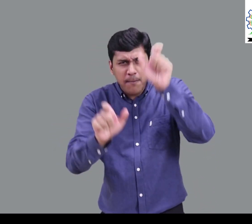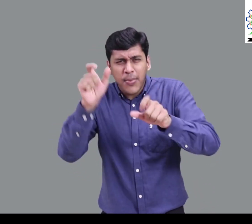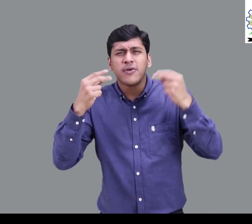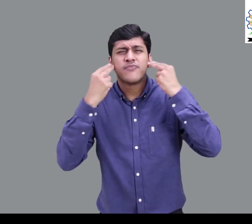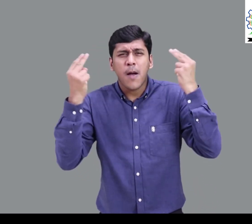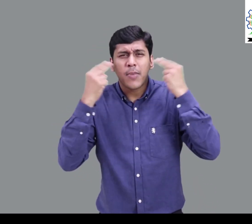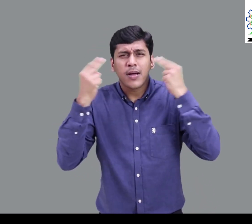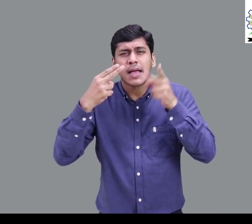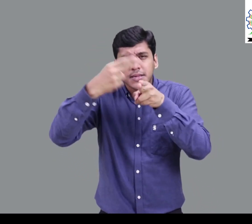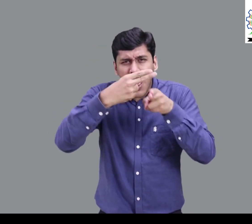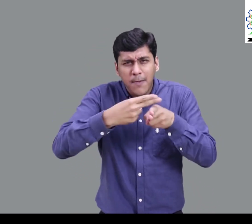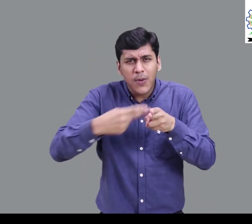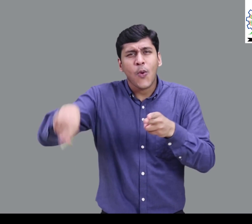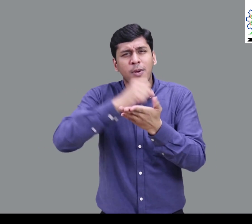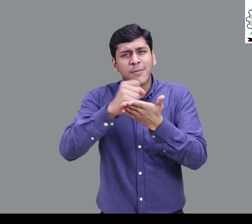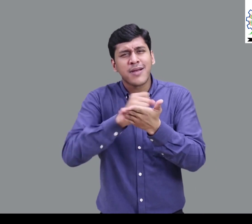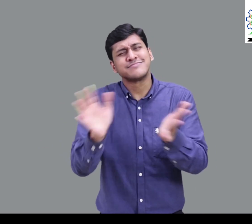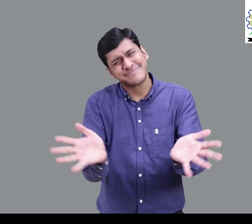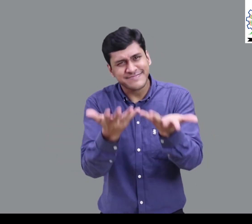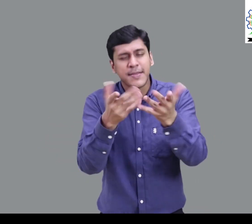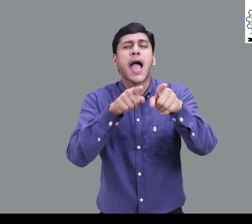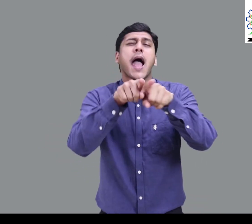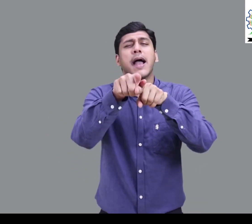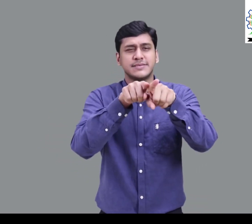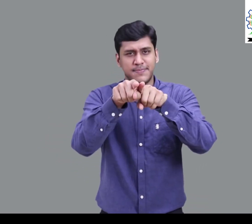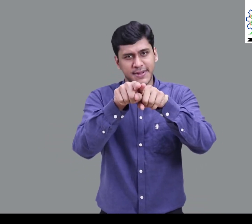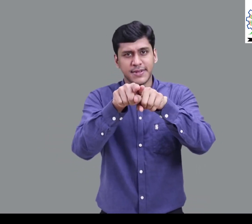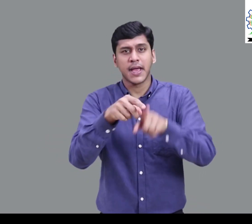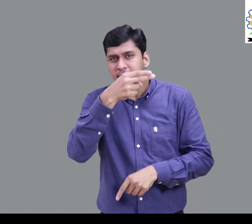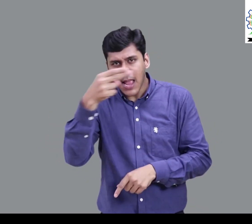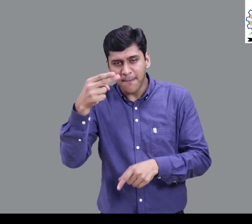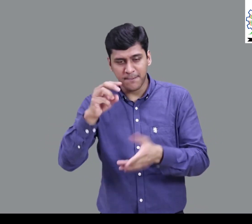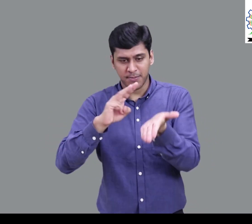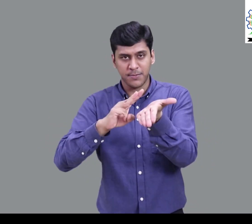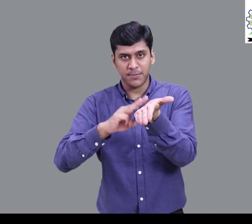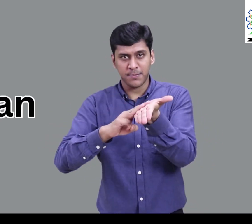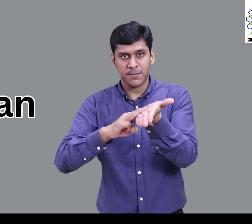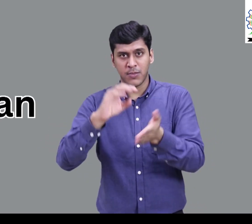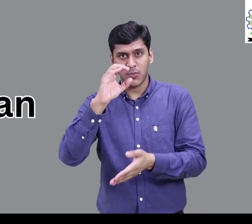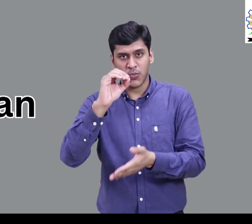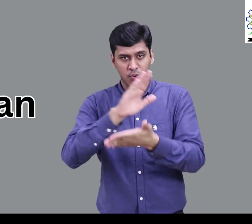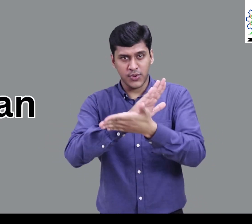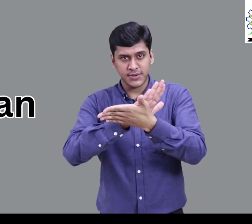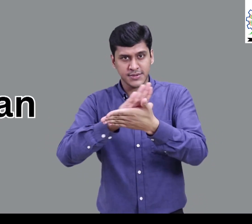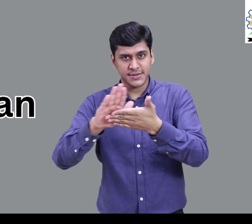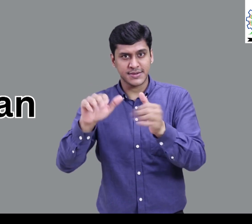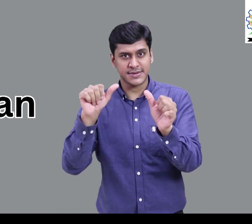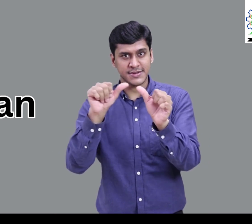प्रसित बेक्तियों के नामों की Spelling का Manual Alphabets में पर्यास कर सकते हैं उधारन के लिए कोई नाम